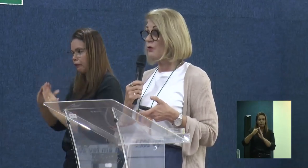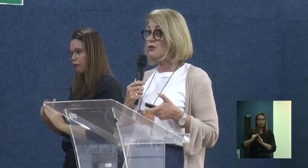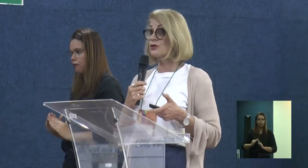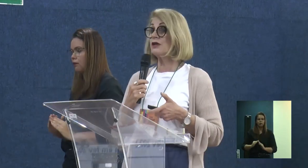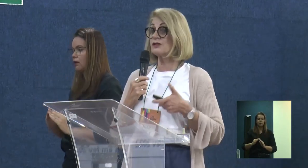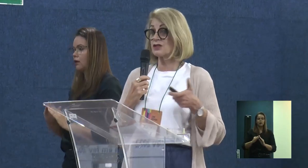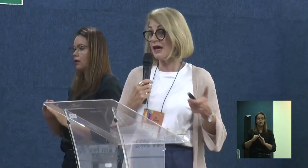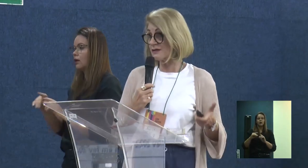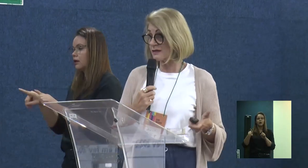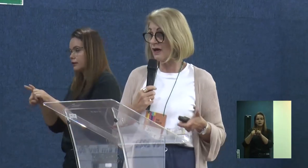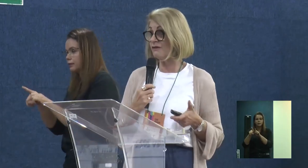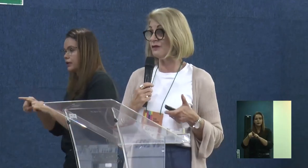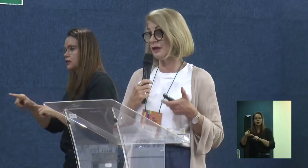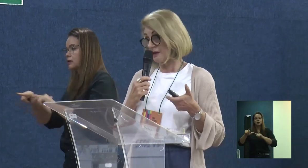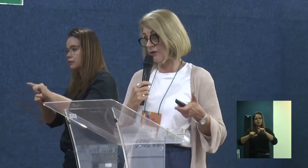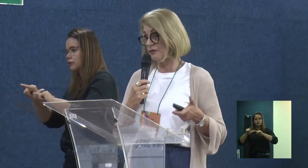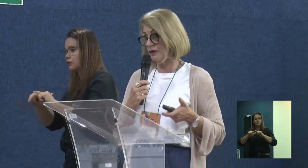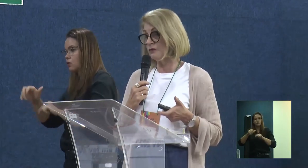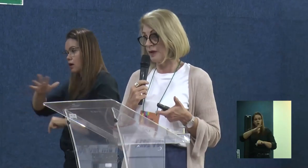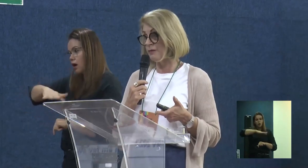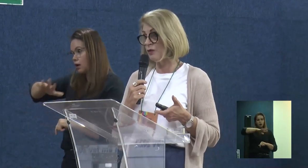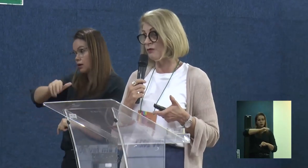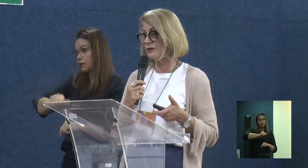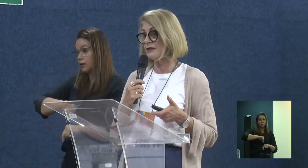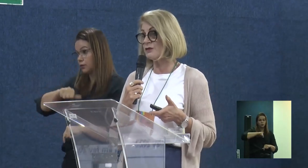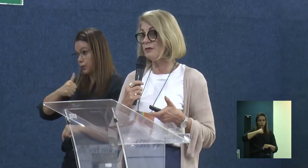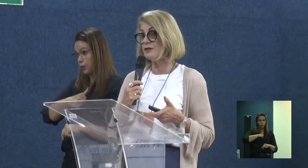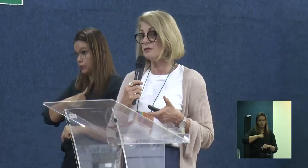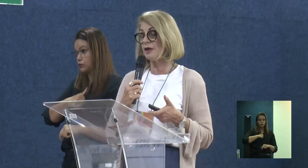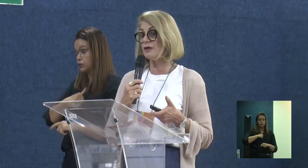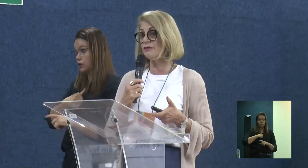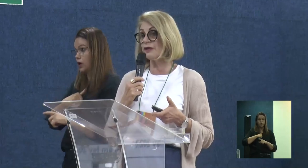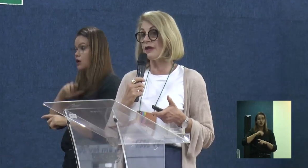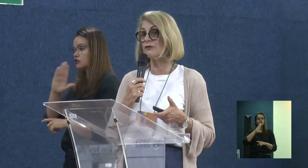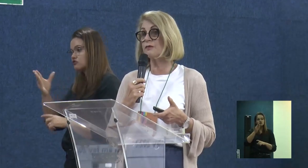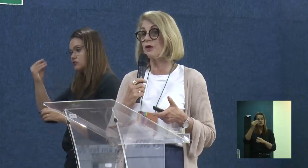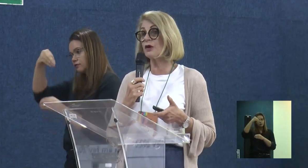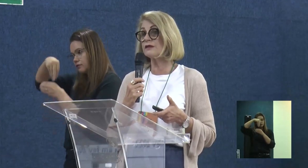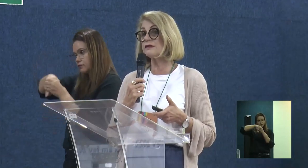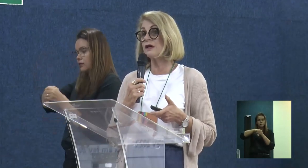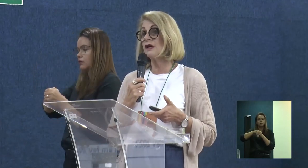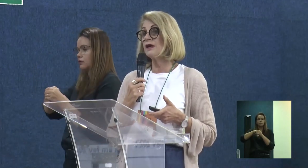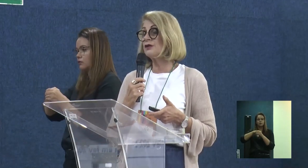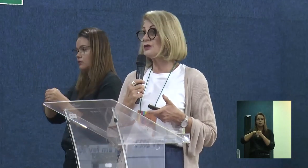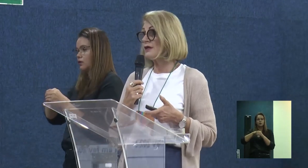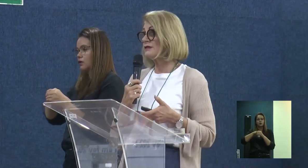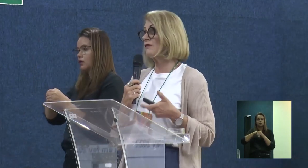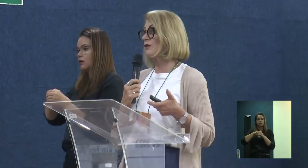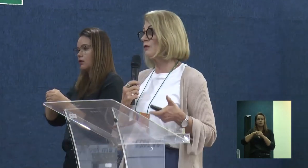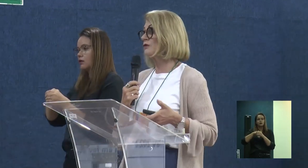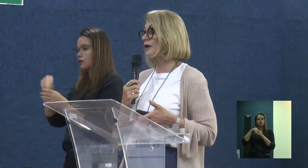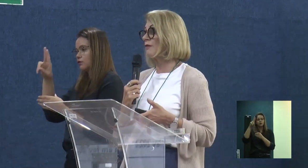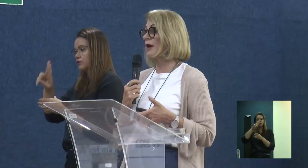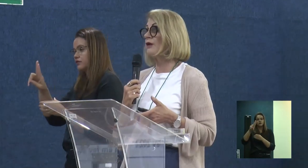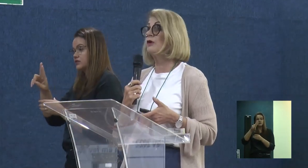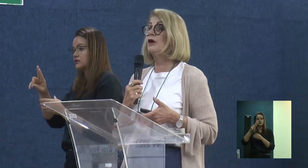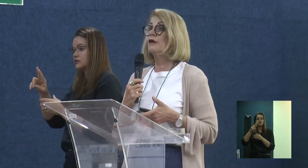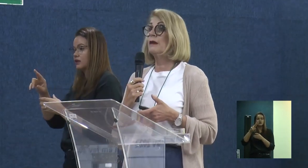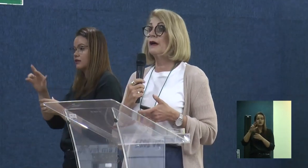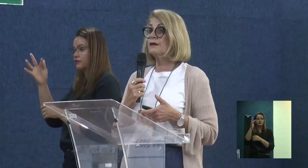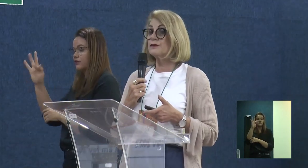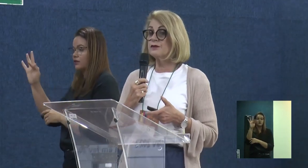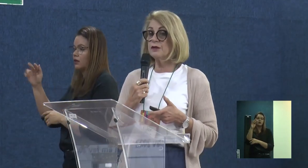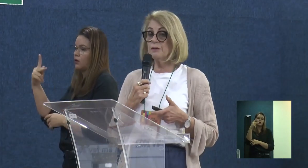pessoal da área da antropologia, que já estava, né, da minha universidade mesmo, da Federal de Pelotas, que já estava com um